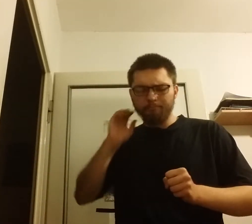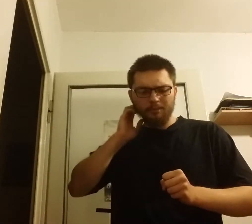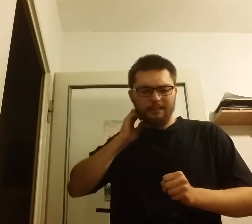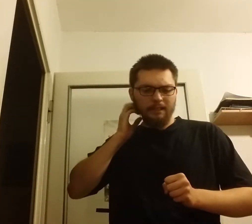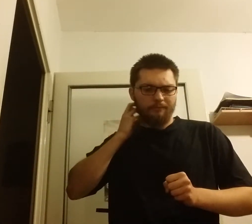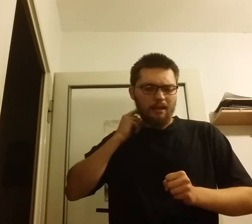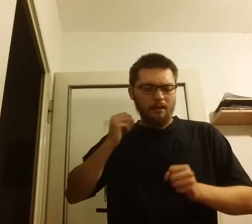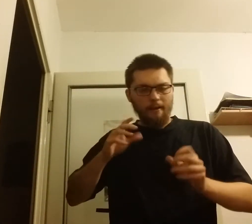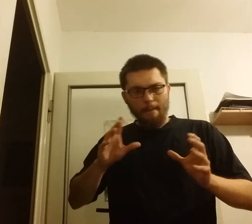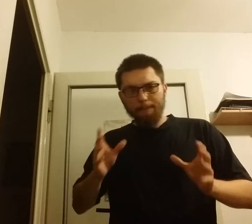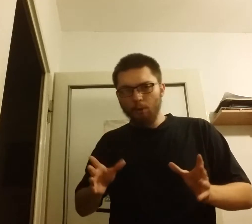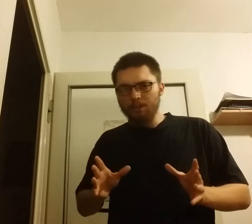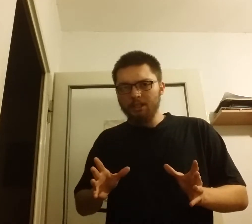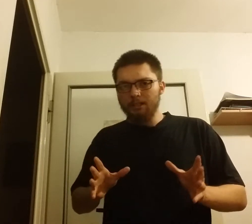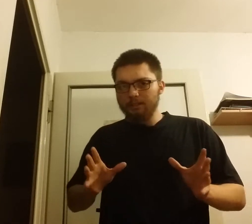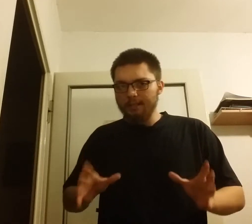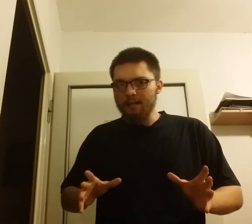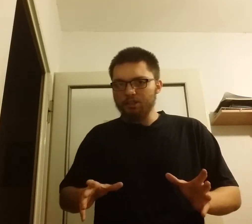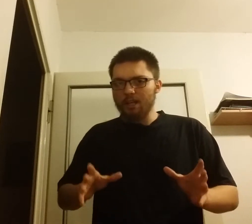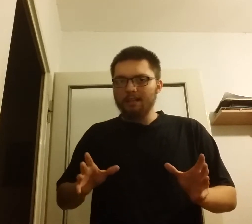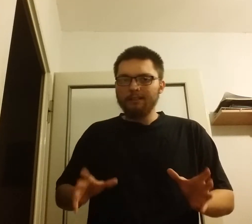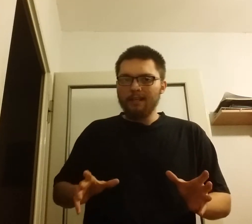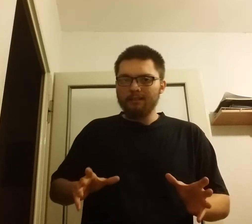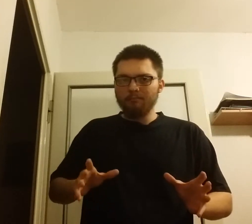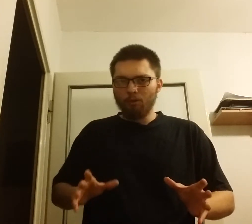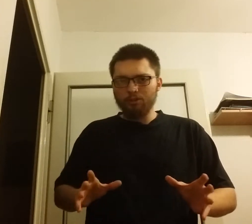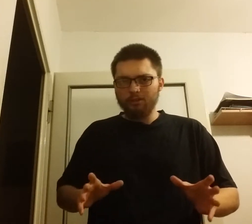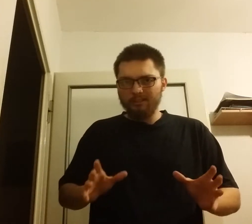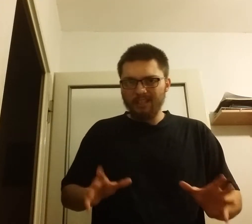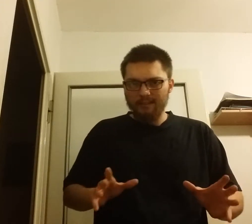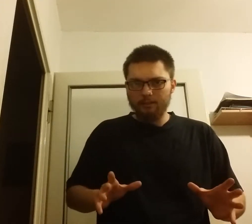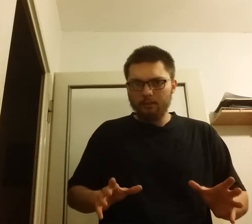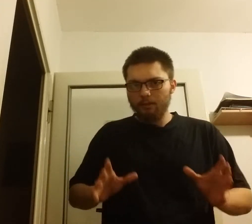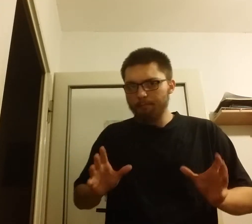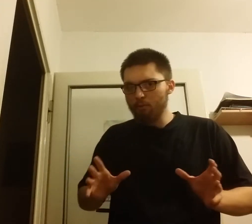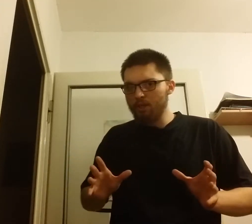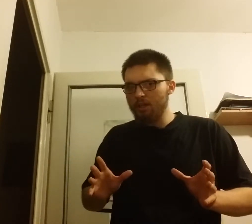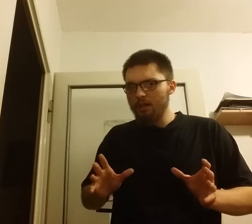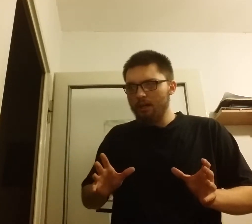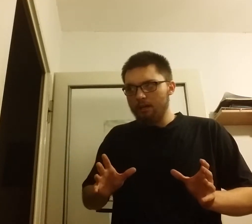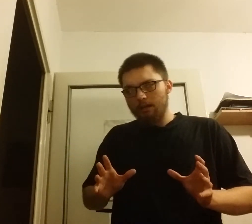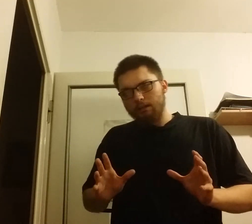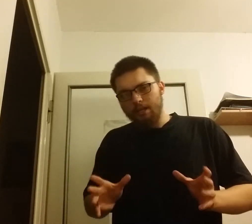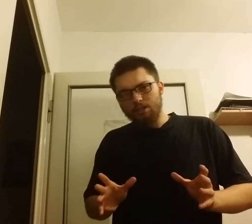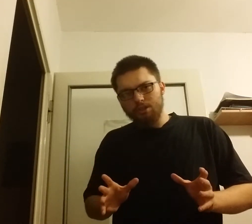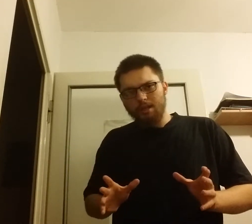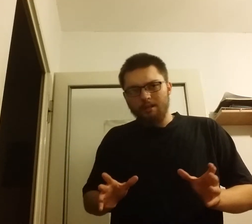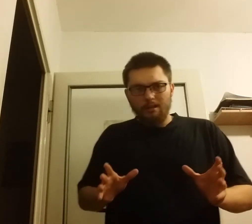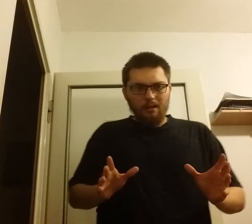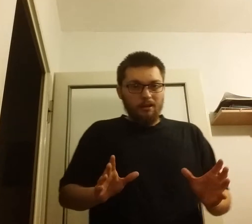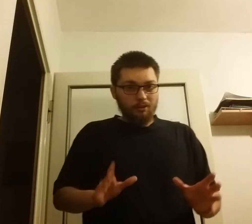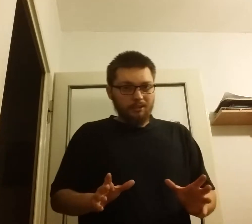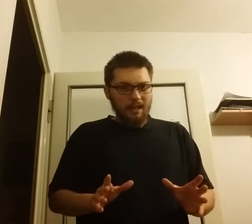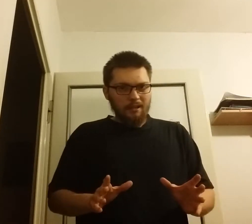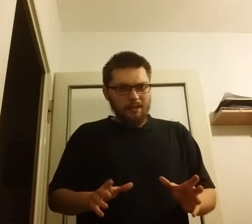postanawia, póki jeszcze jest czas i póki jeszcze Rosjanie